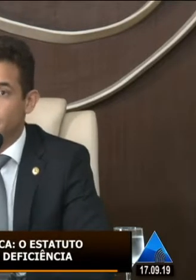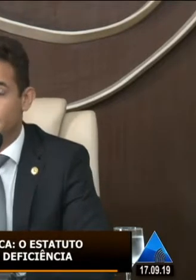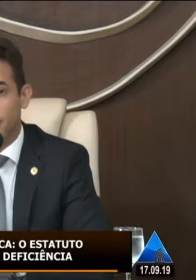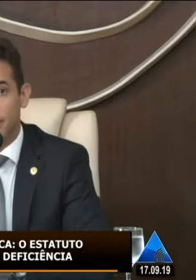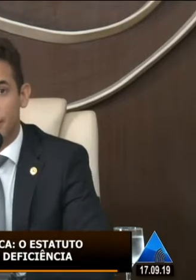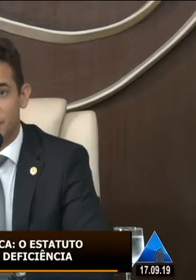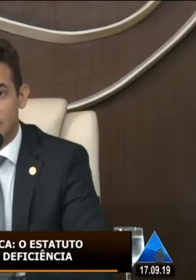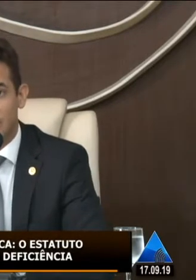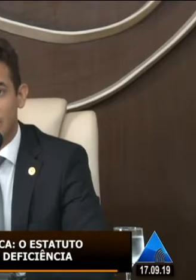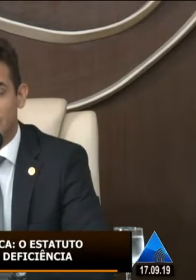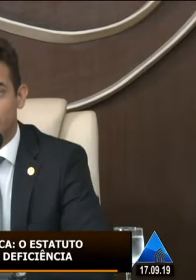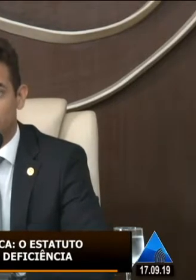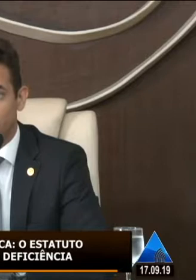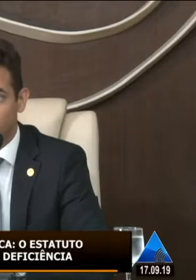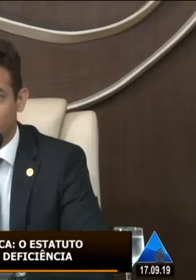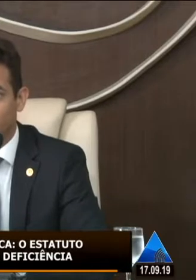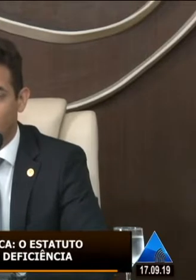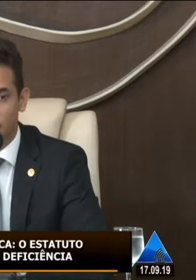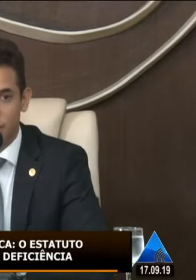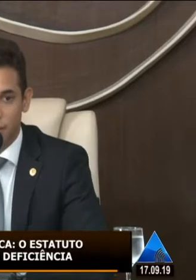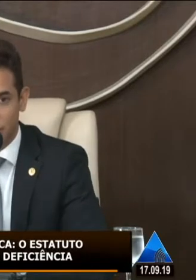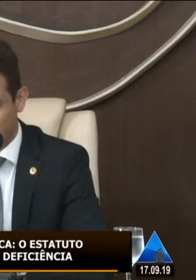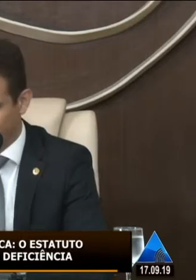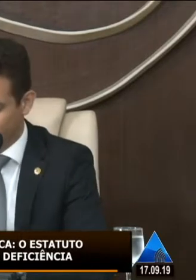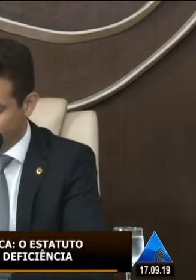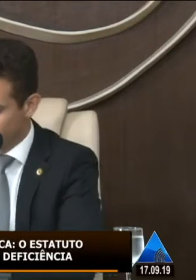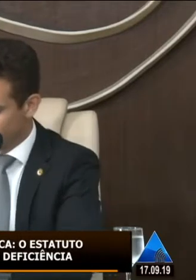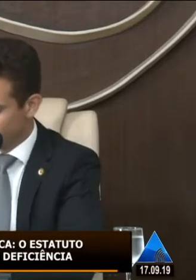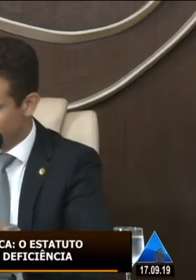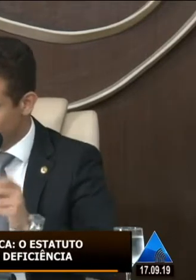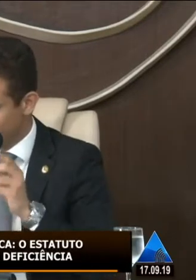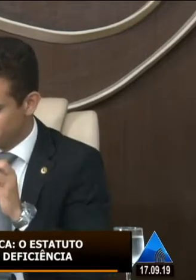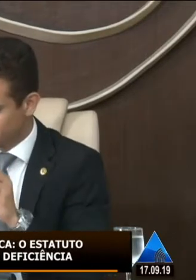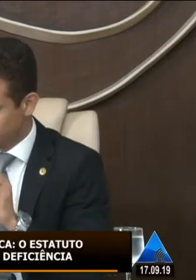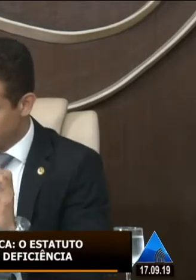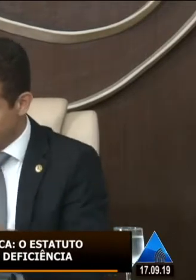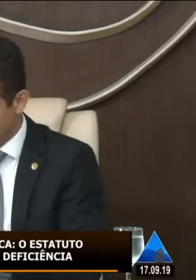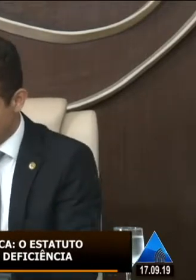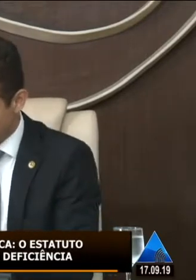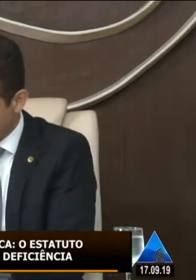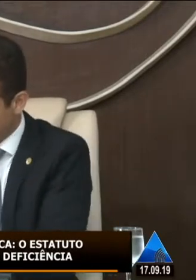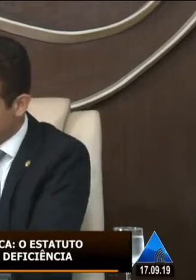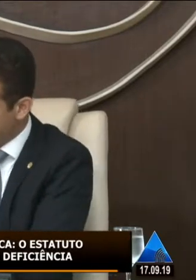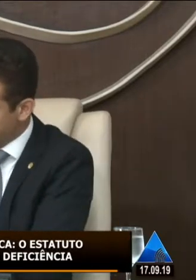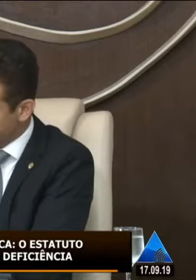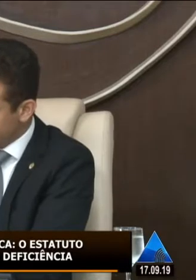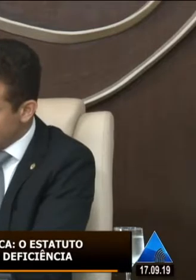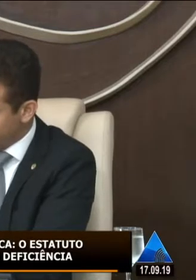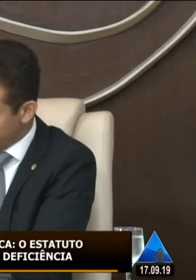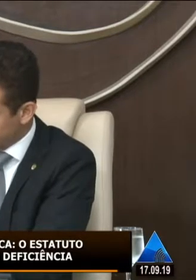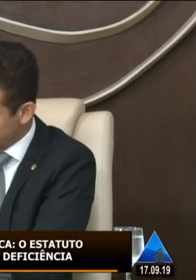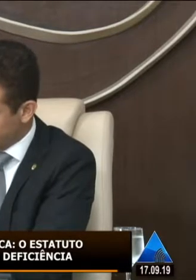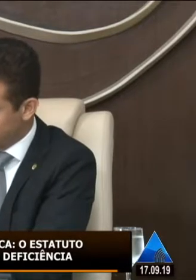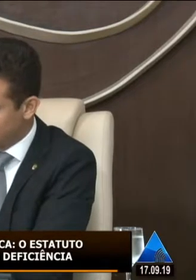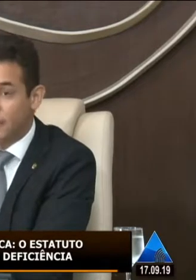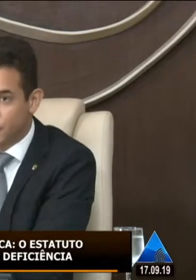representar, através de gestos, a nossa fala, para que todos tenham o devido conhecimento. Quero registrar aqui a